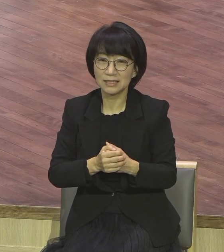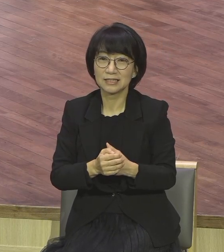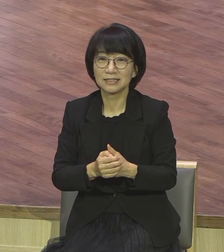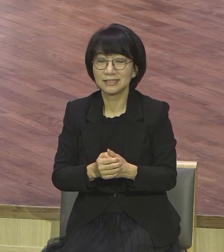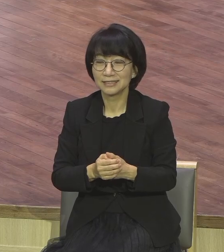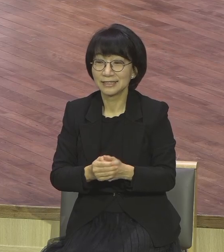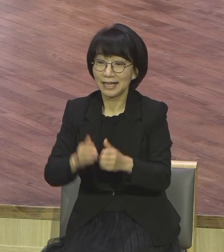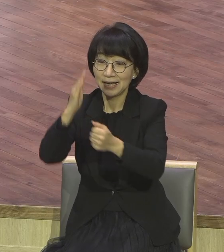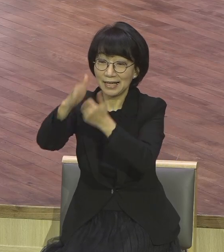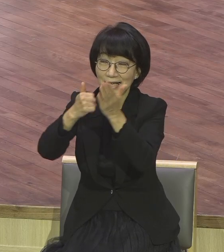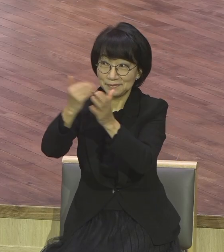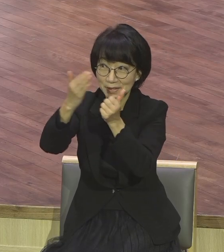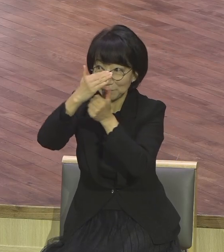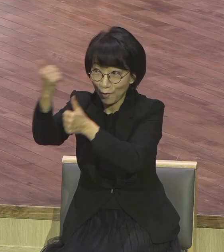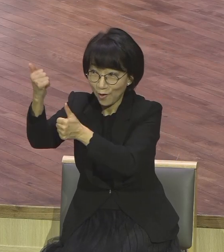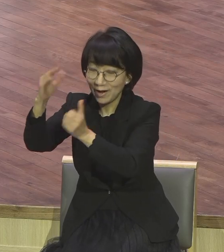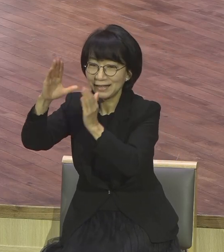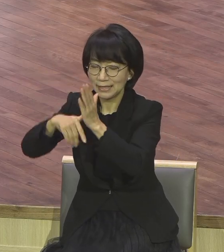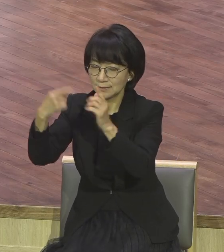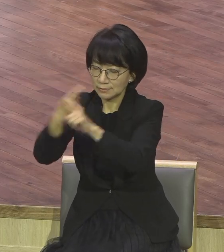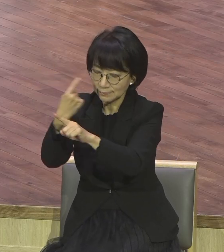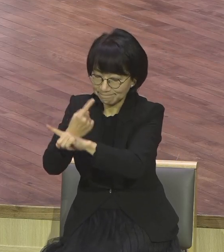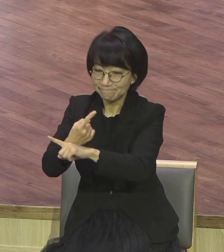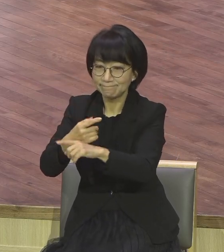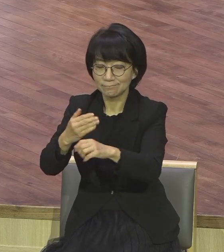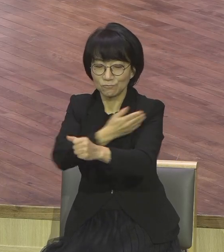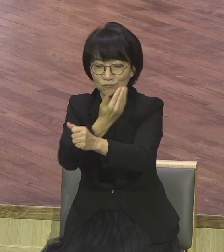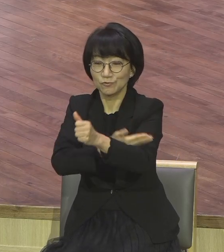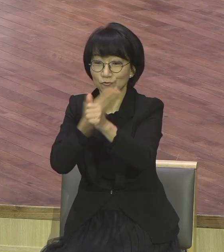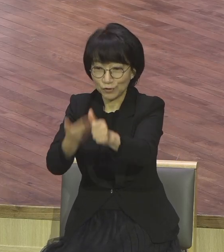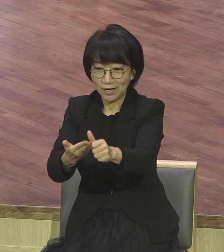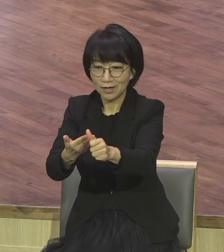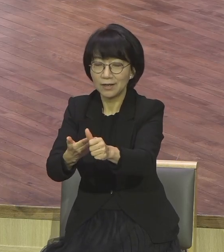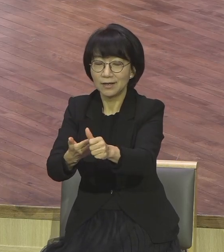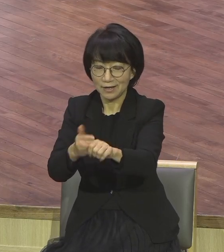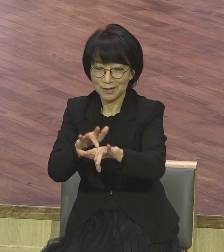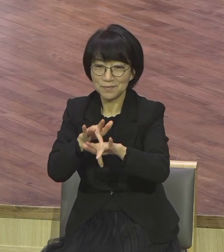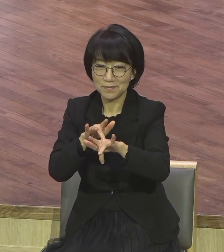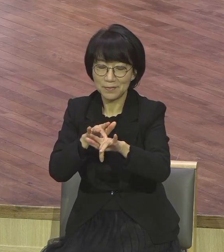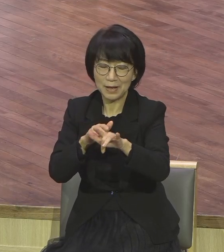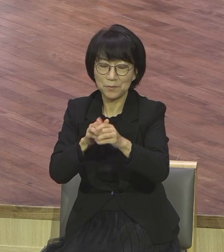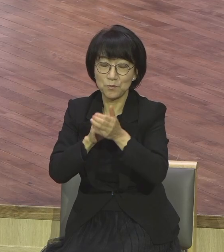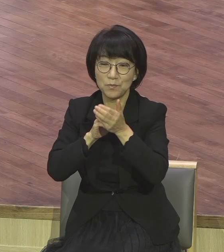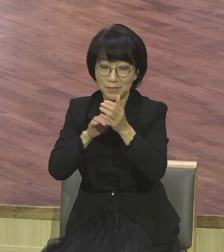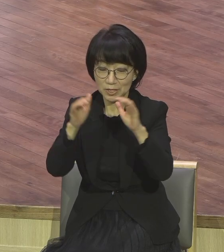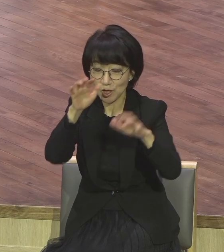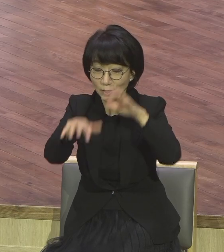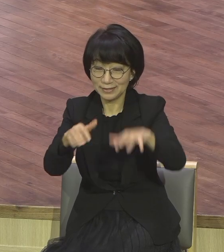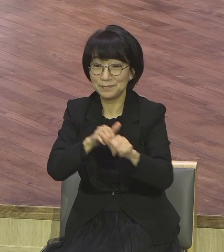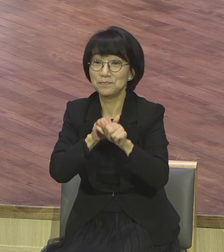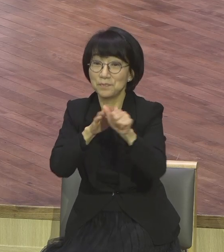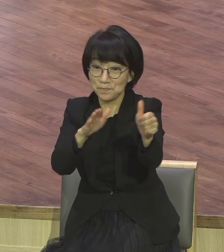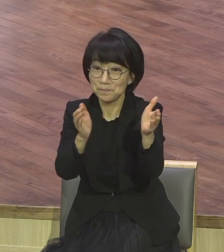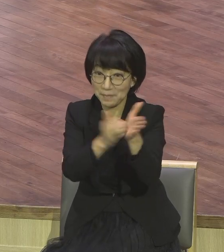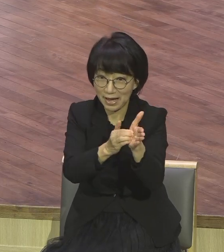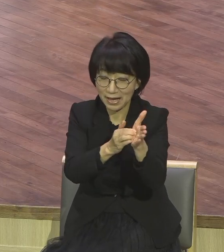부르시고 건넝 주시고 보내셨다. 특별히 마태복음 10장에 예수님께서 아주